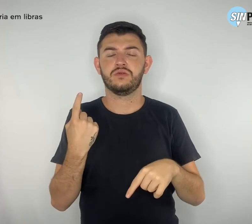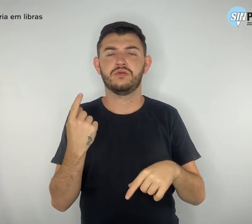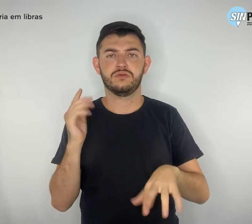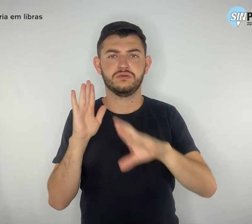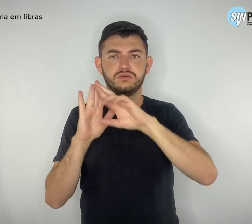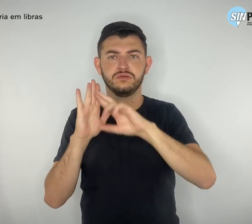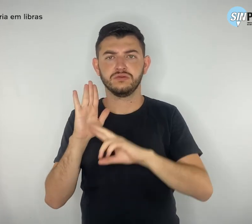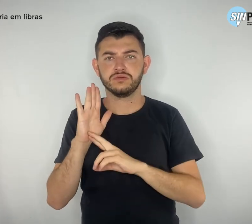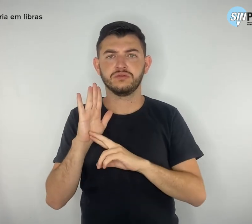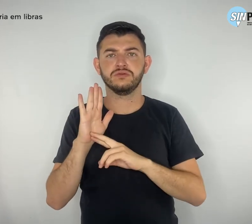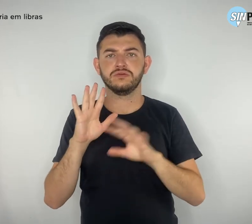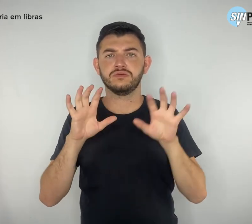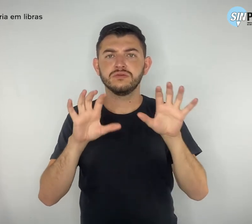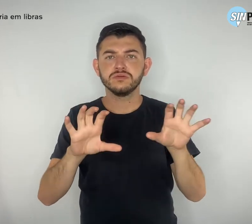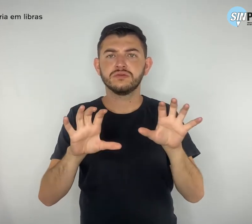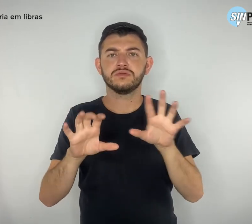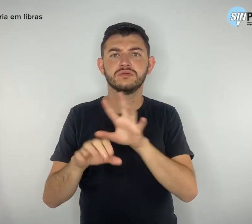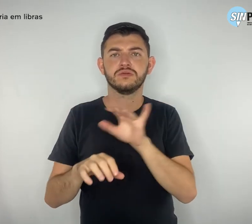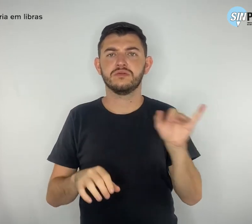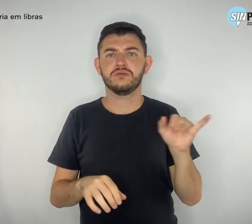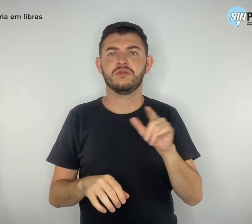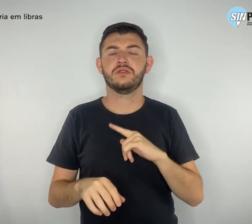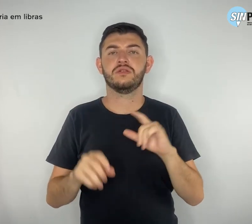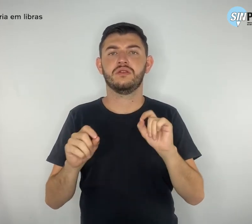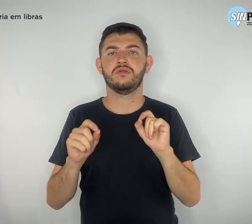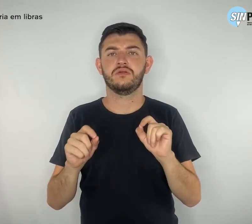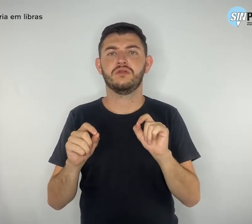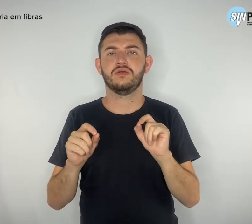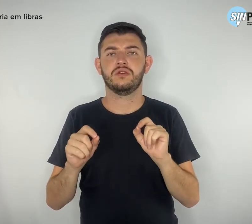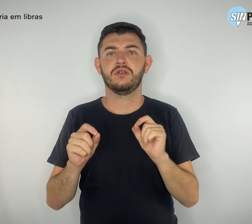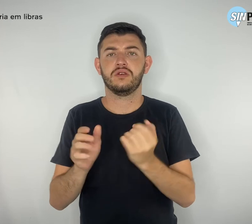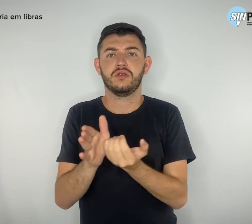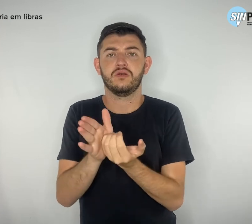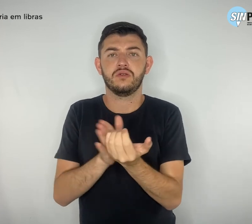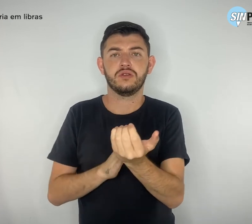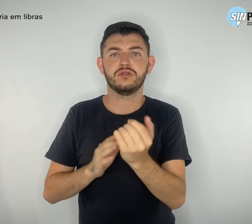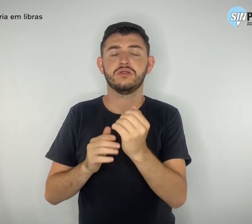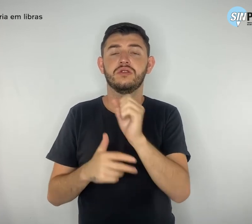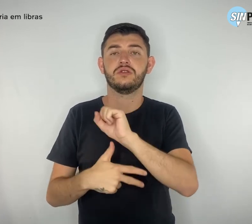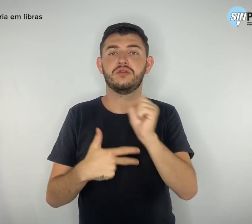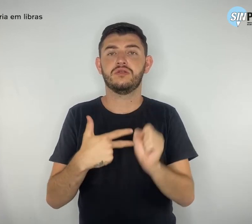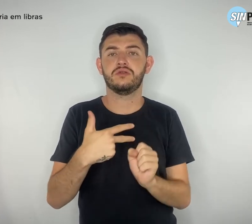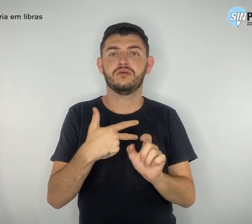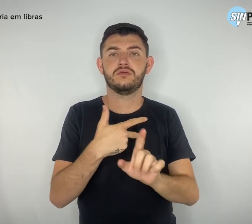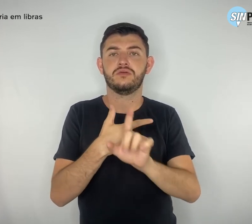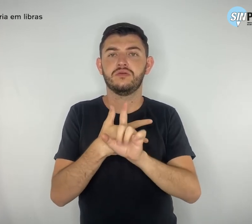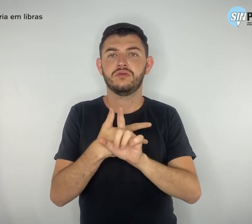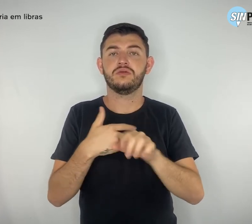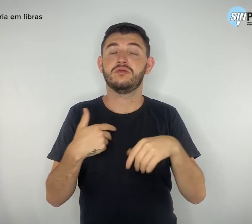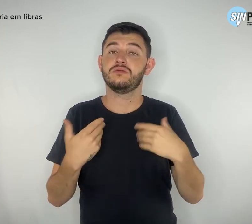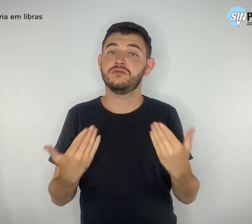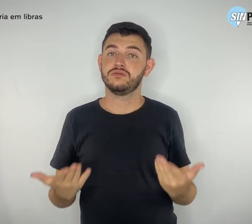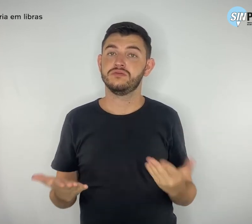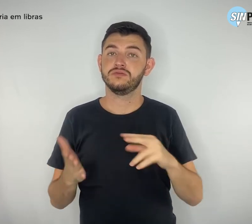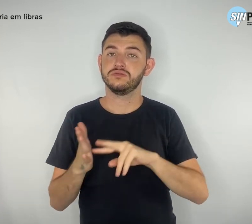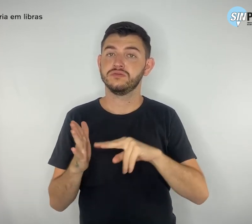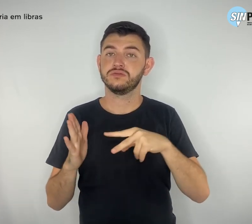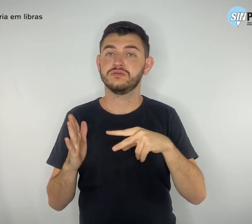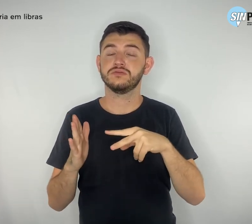natureza que tem origem no poder legislativo. A luta do Simpro, DF, é para que o